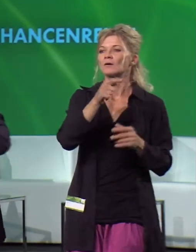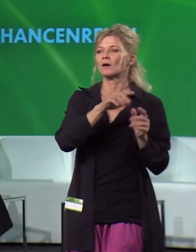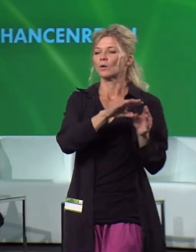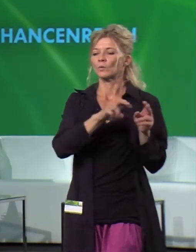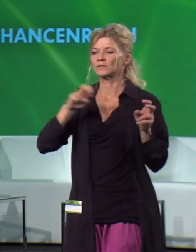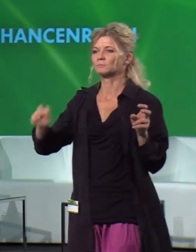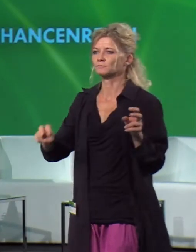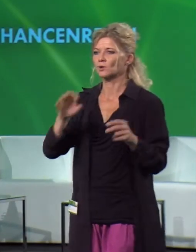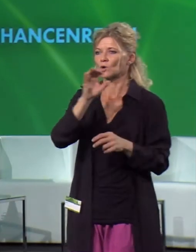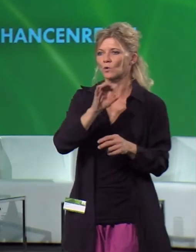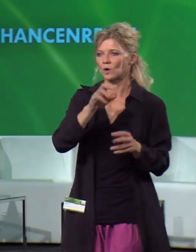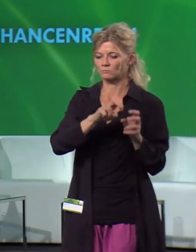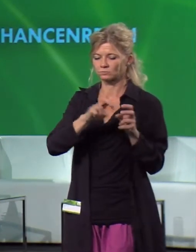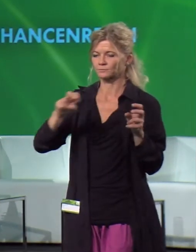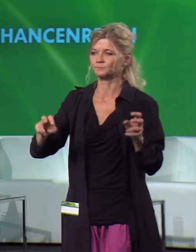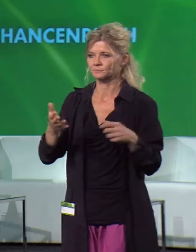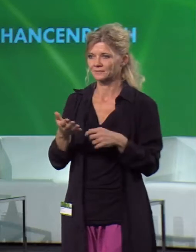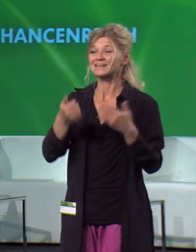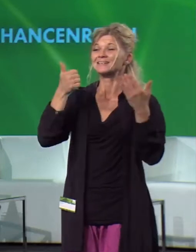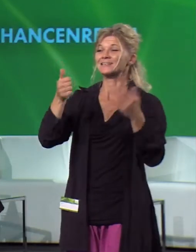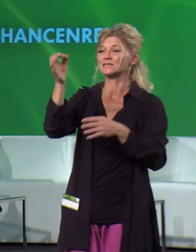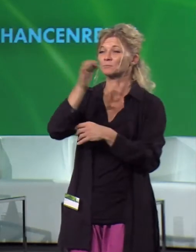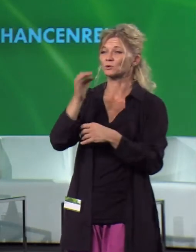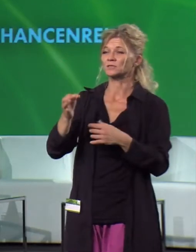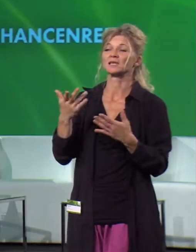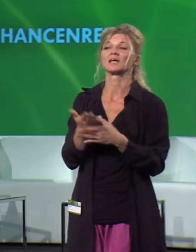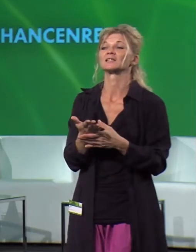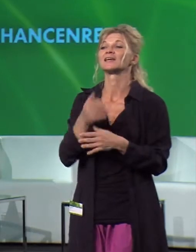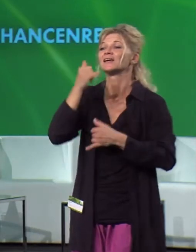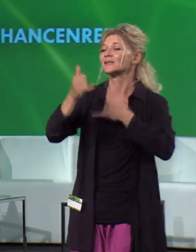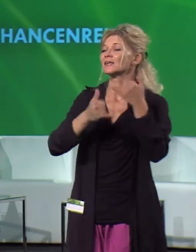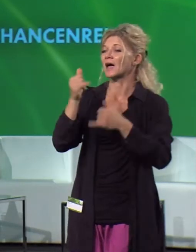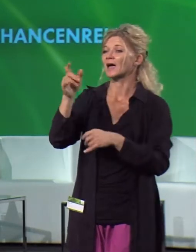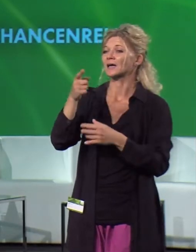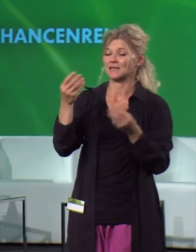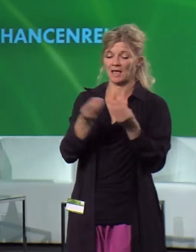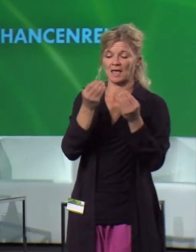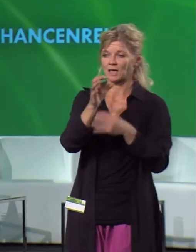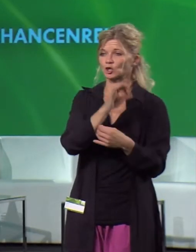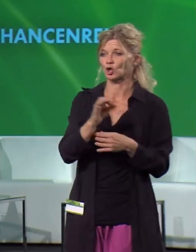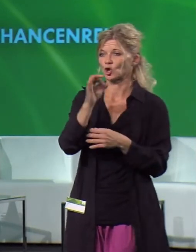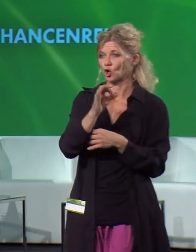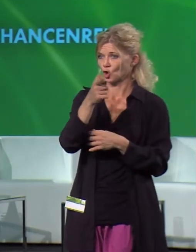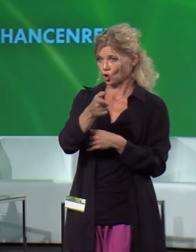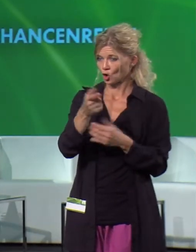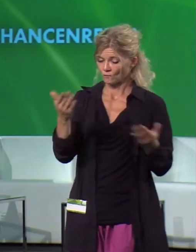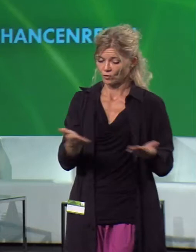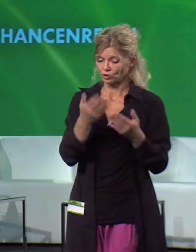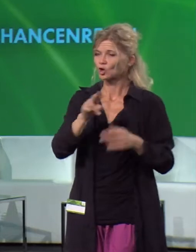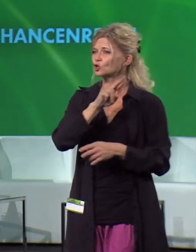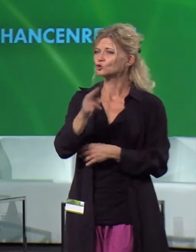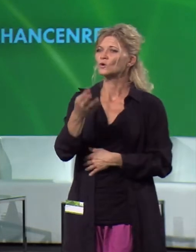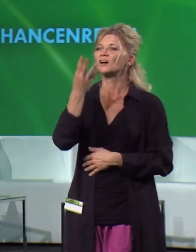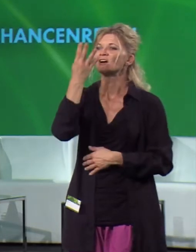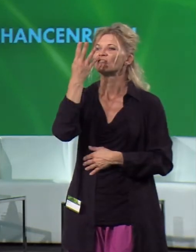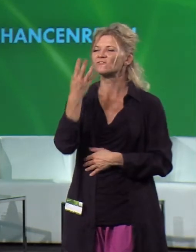60% der Jahreserdölförderung der Weltwirtschaft kommt von nur 40 sogenannten Giant